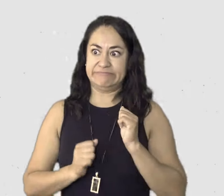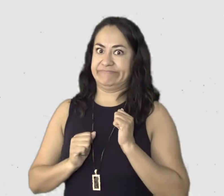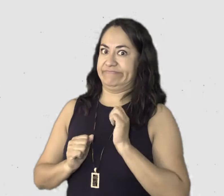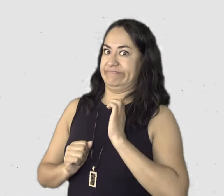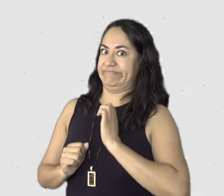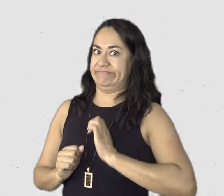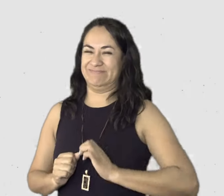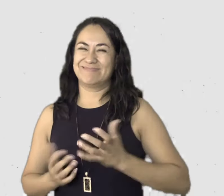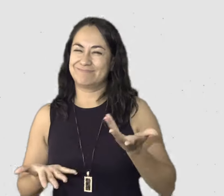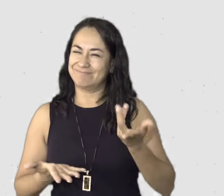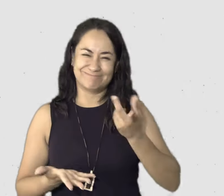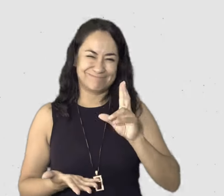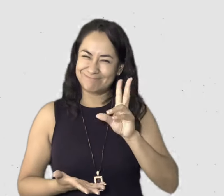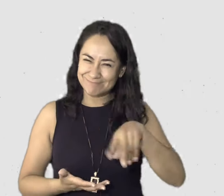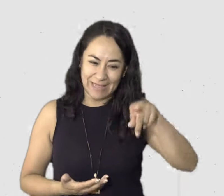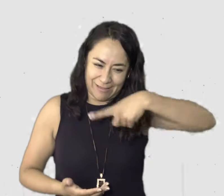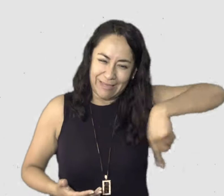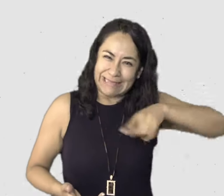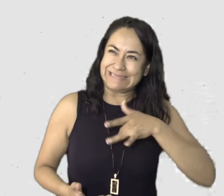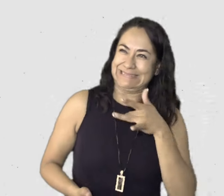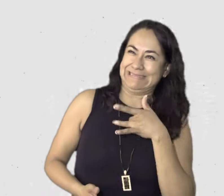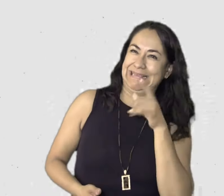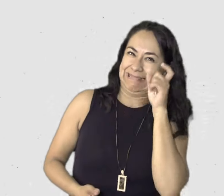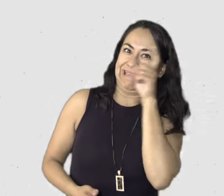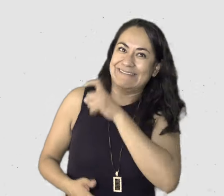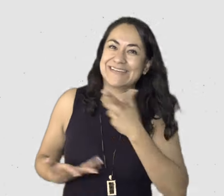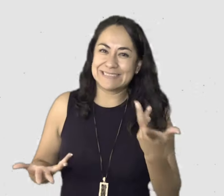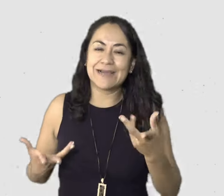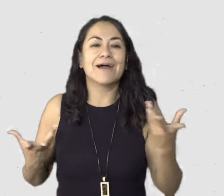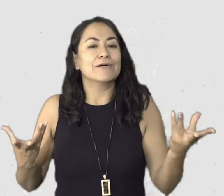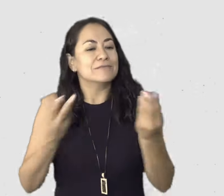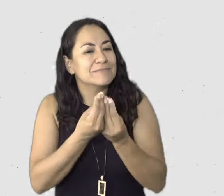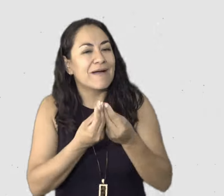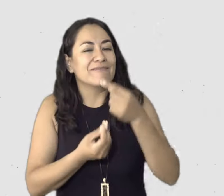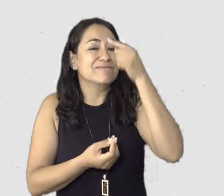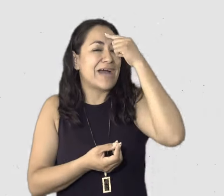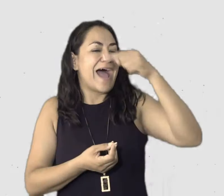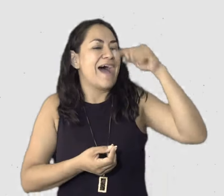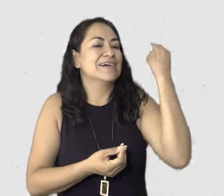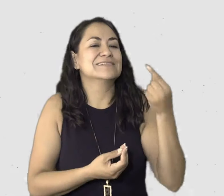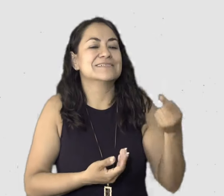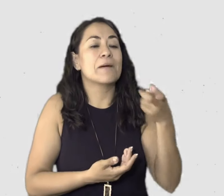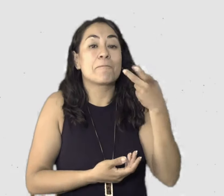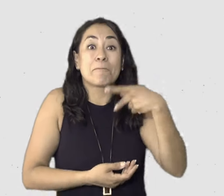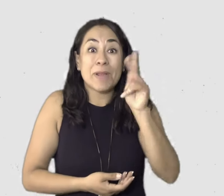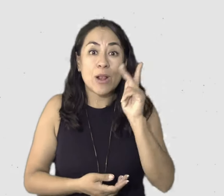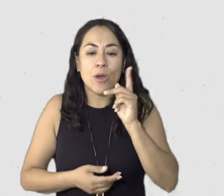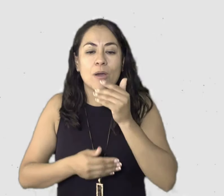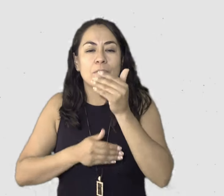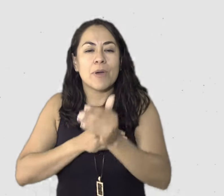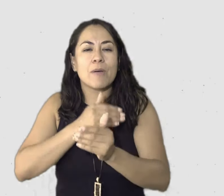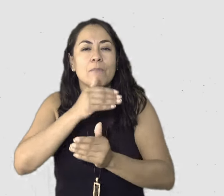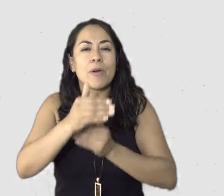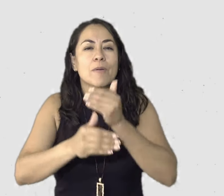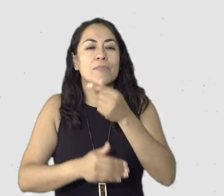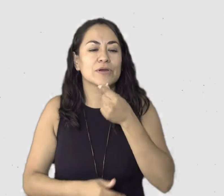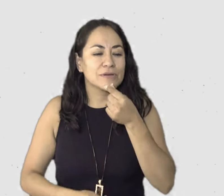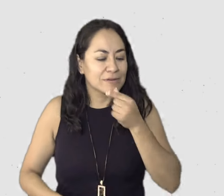sea, era la locura. Allá en la mesa del rincón, literal. Pero era más fácil. Sí. A muy más fácil. Era más fácil. ahora se empieza a volver un